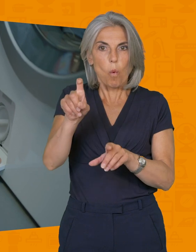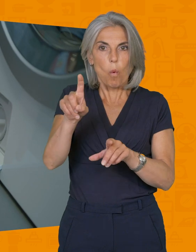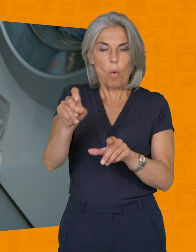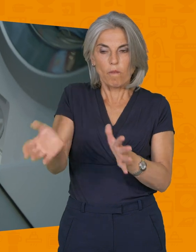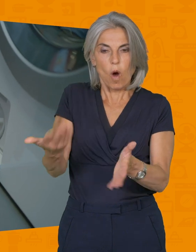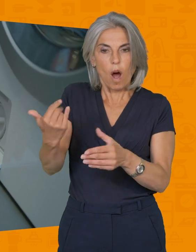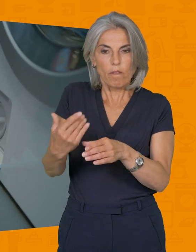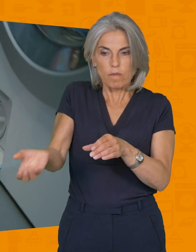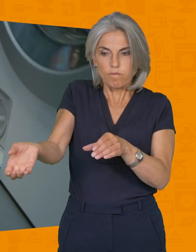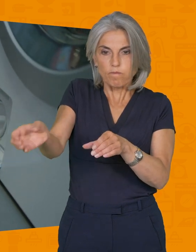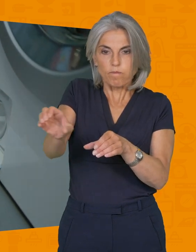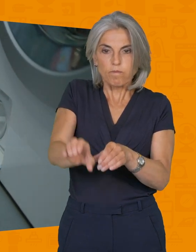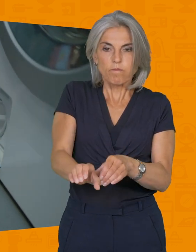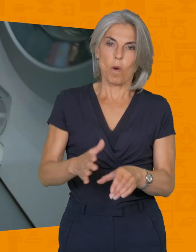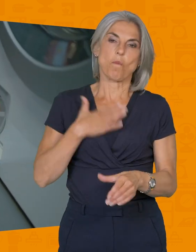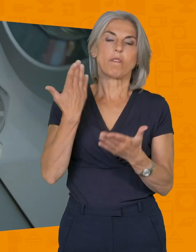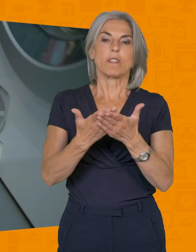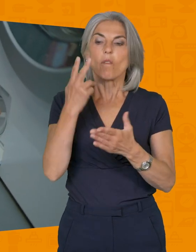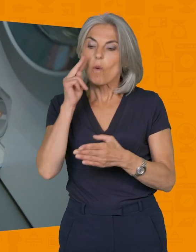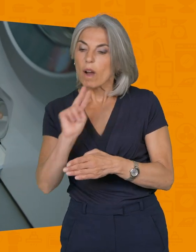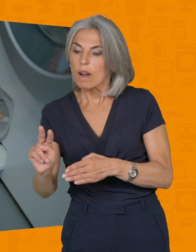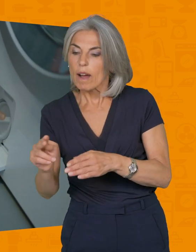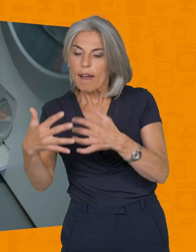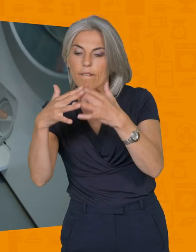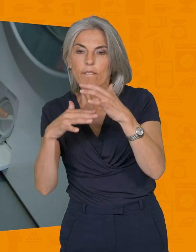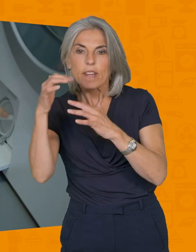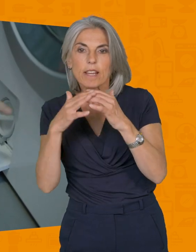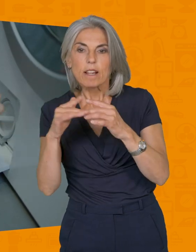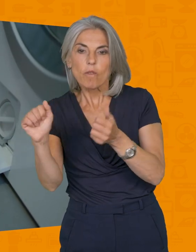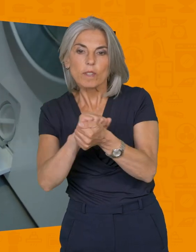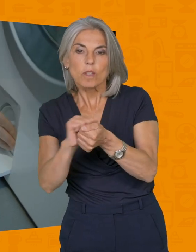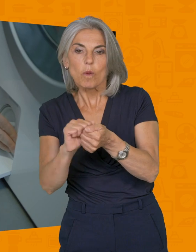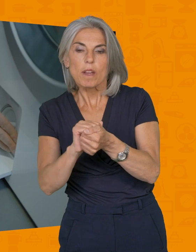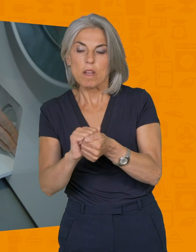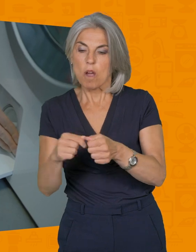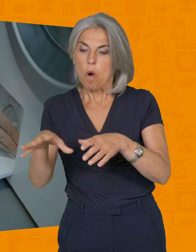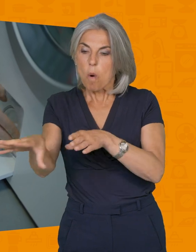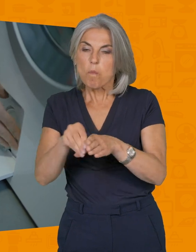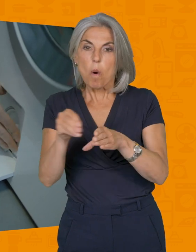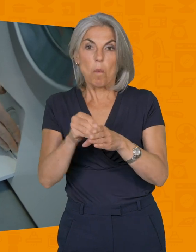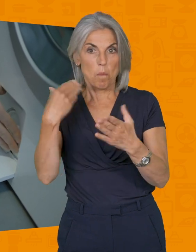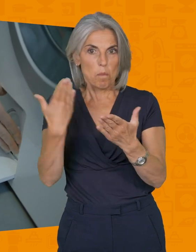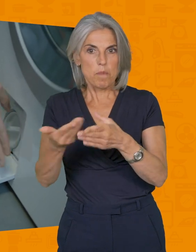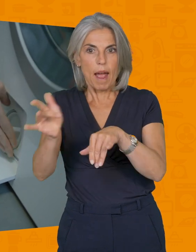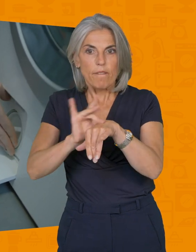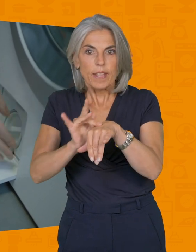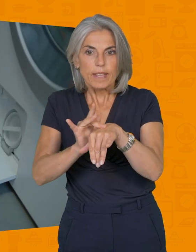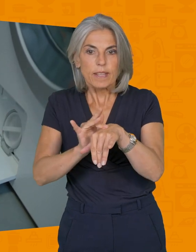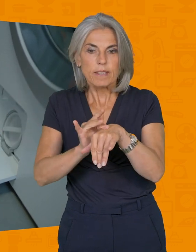'intérieur de votre machine. Profitez-en pour vérifier le filtre à l'intérieur. Donc, si votre pompe de vidange est bien vidée, si vous avez l'accès à la pompe qui est bien